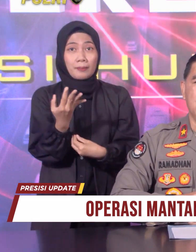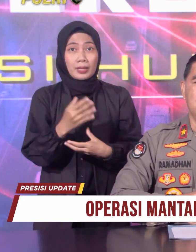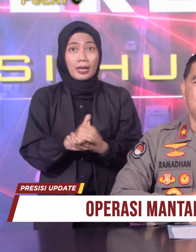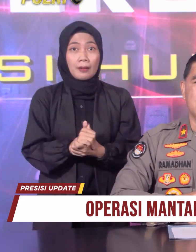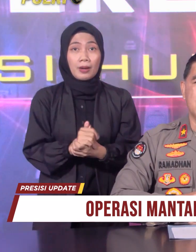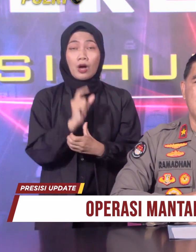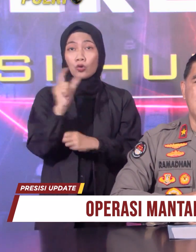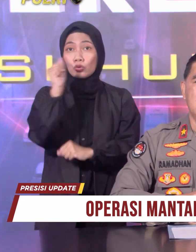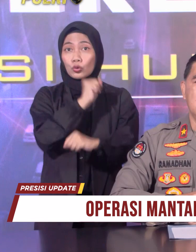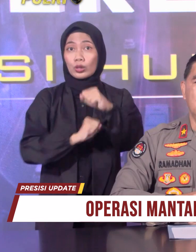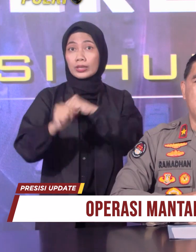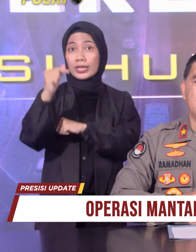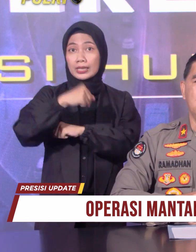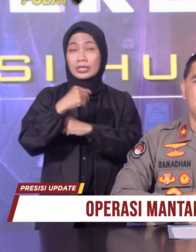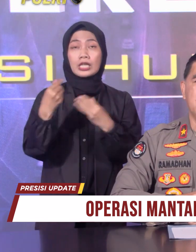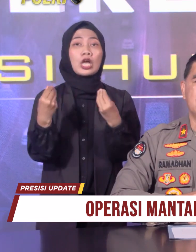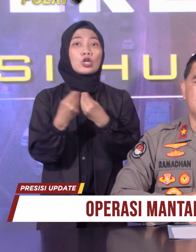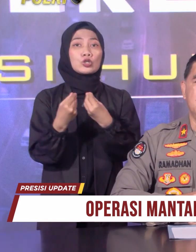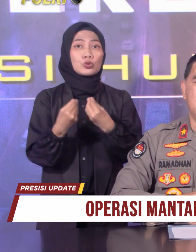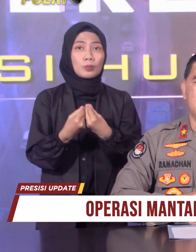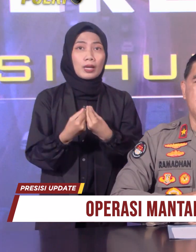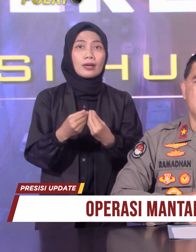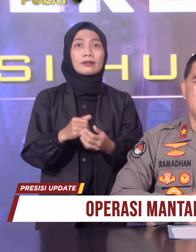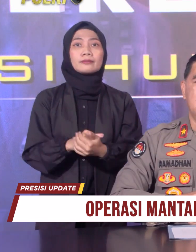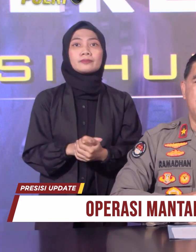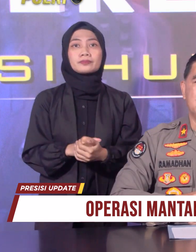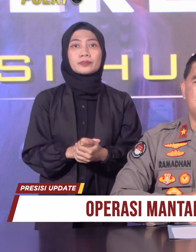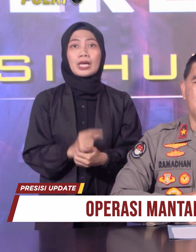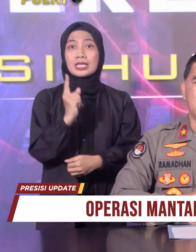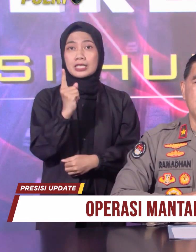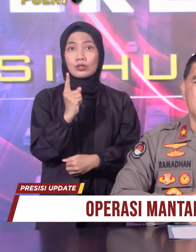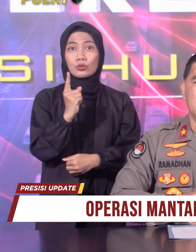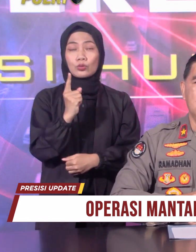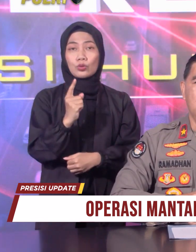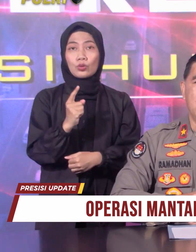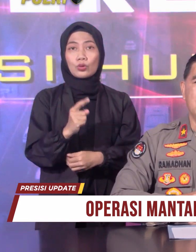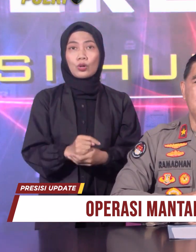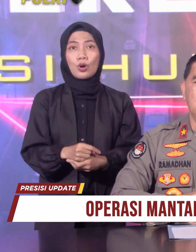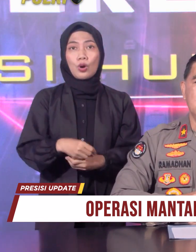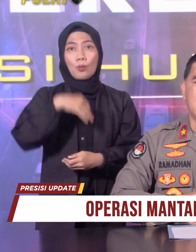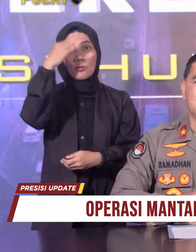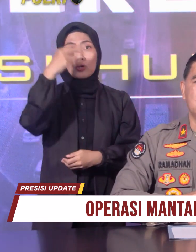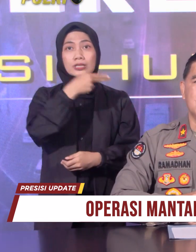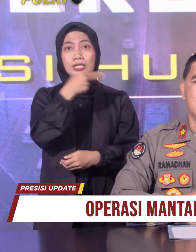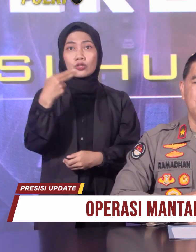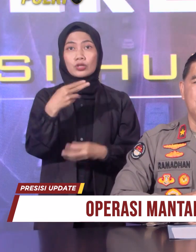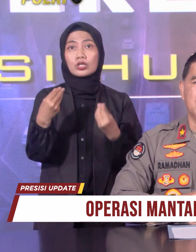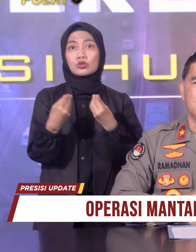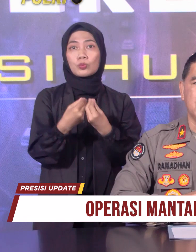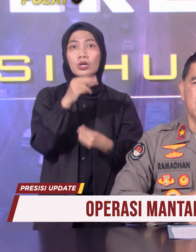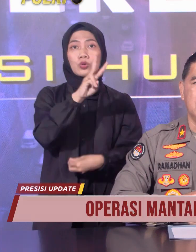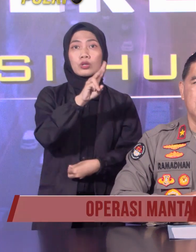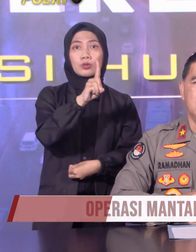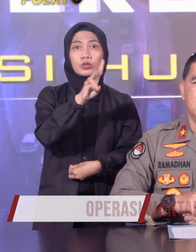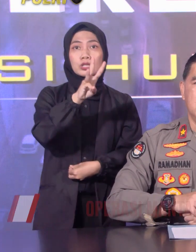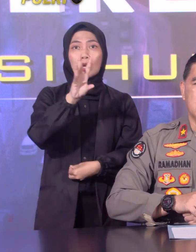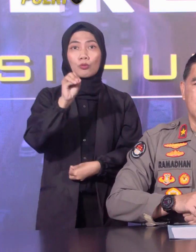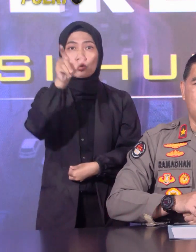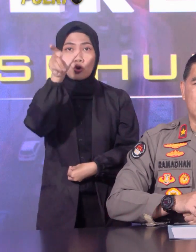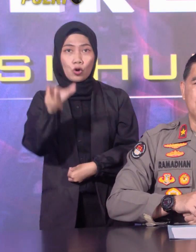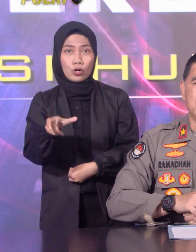Brata 2023-2024 terdiri dari Mabes Polri 2130 personil.